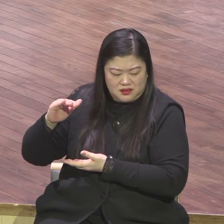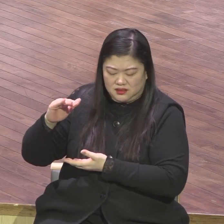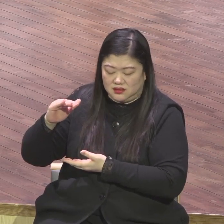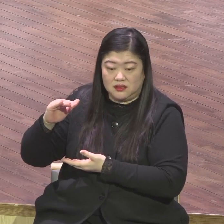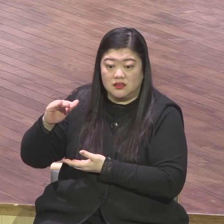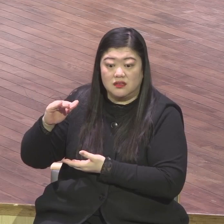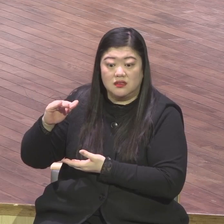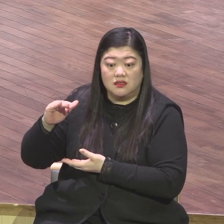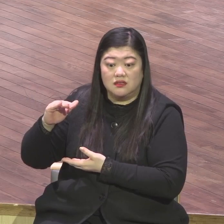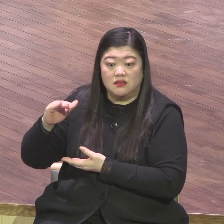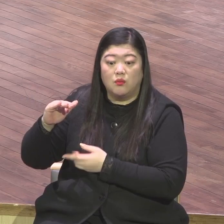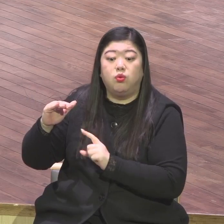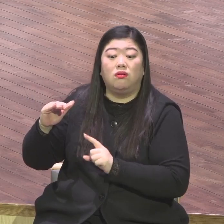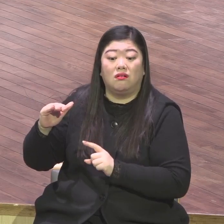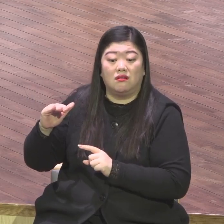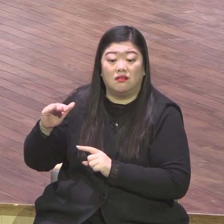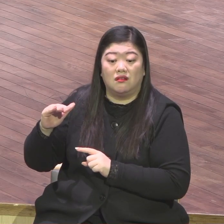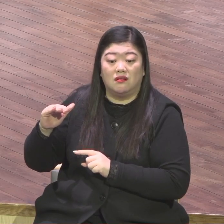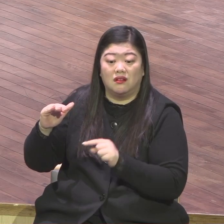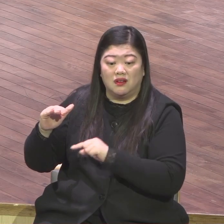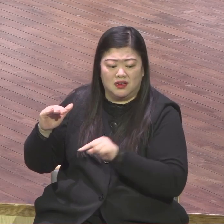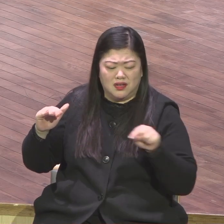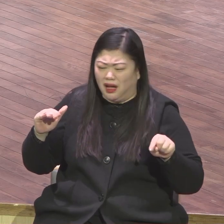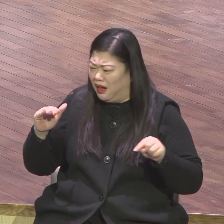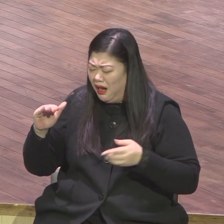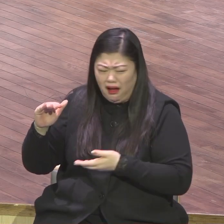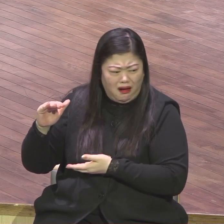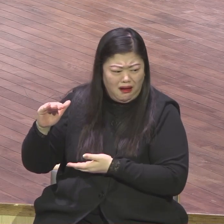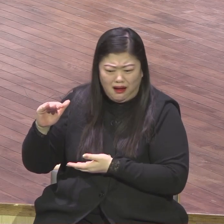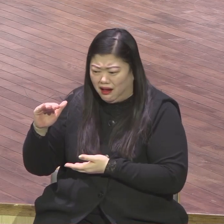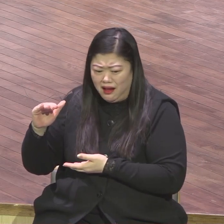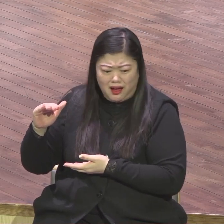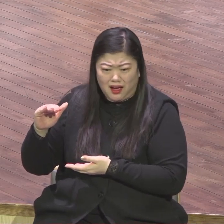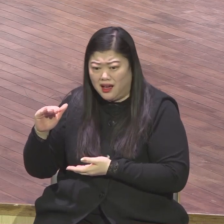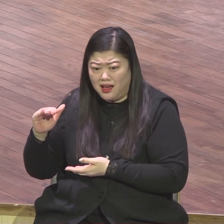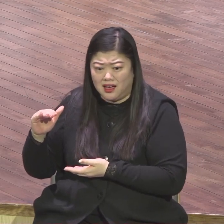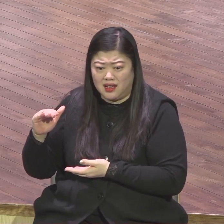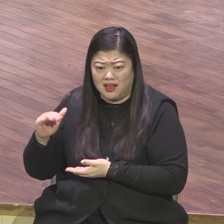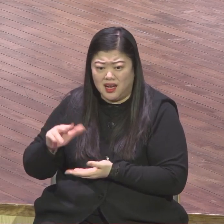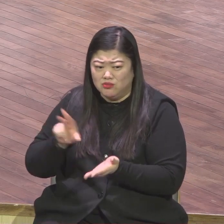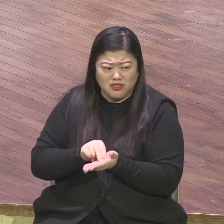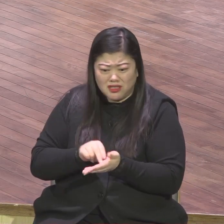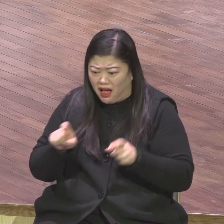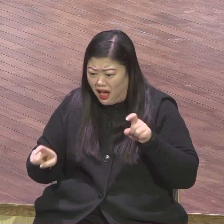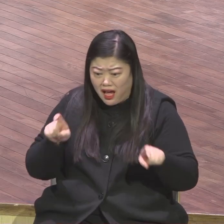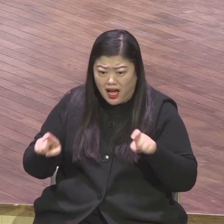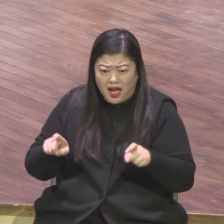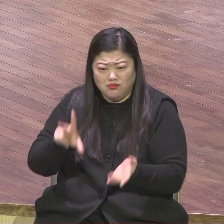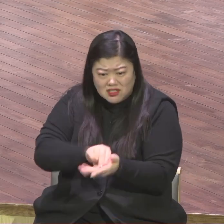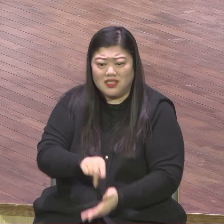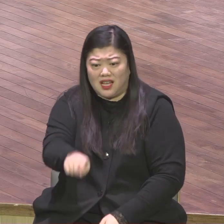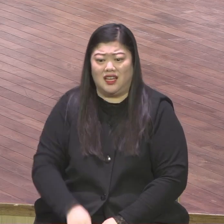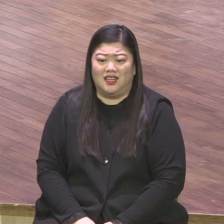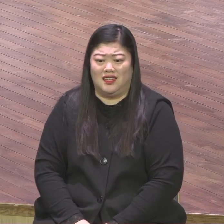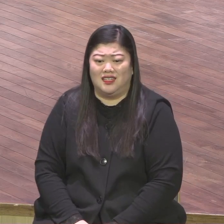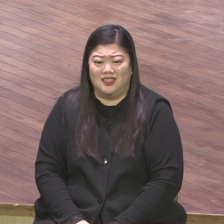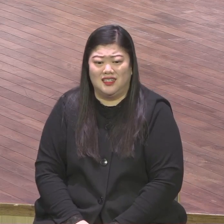식으로 여러분이 평생 살았기 때문에 평생 그래 사는 겁니다 죽을 때까지 돈도 나다 깩 할 거예요